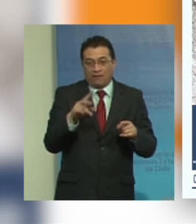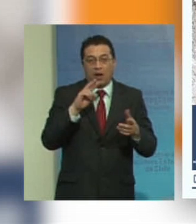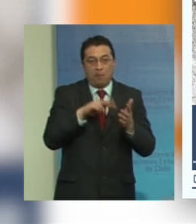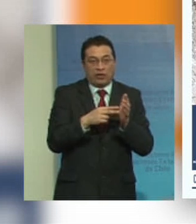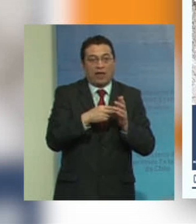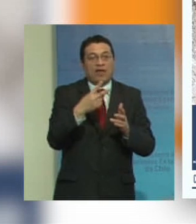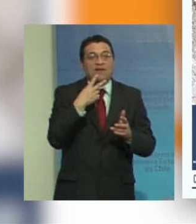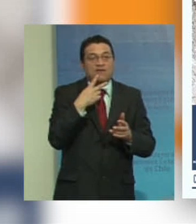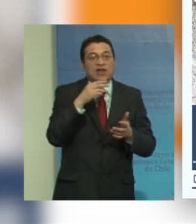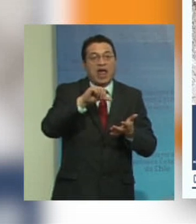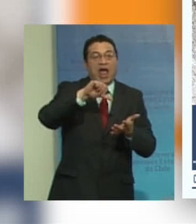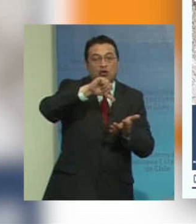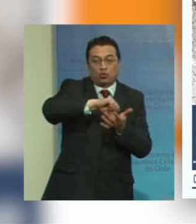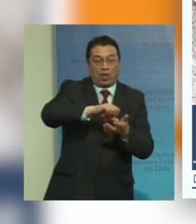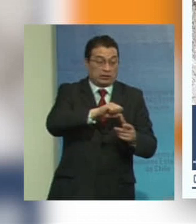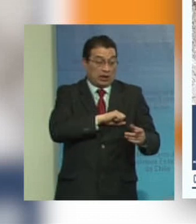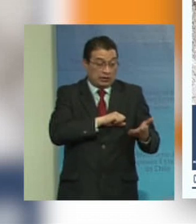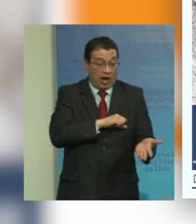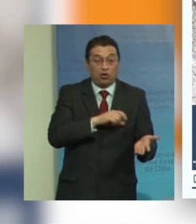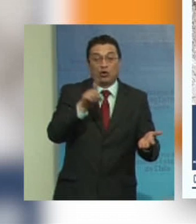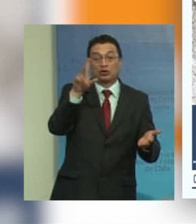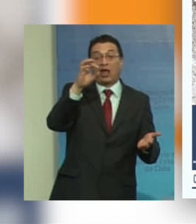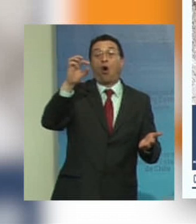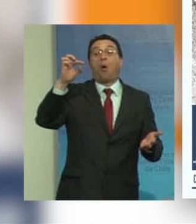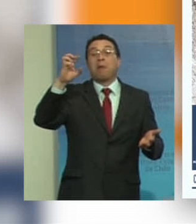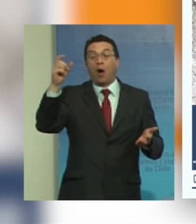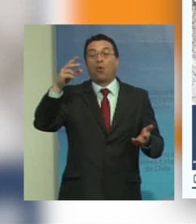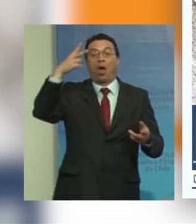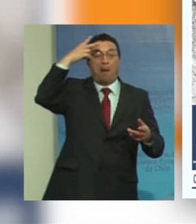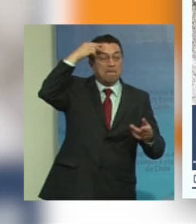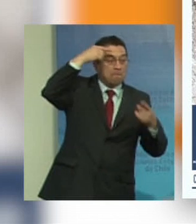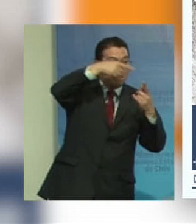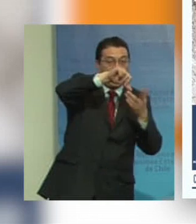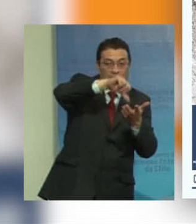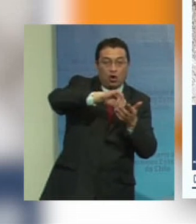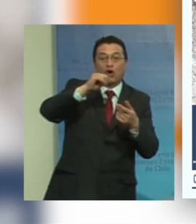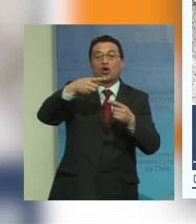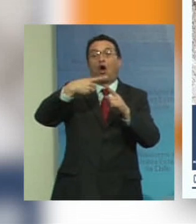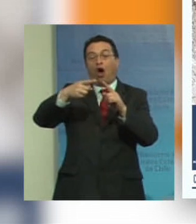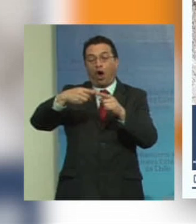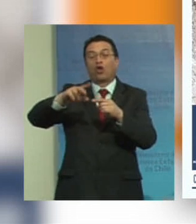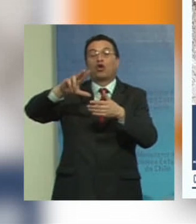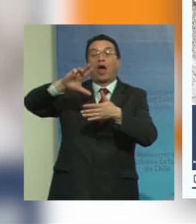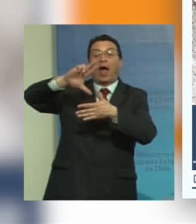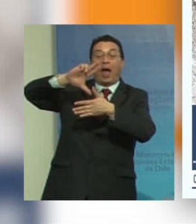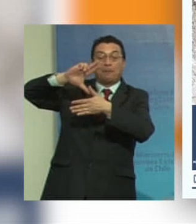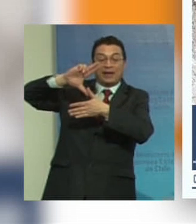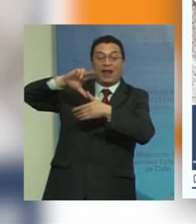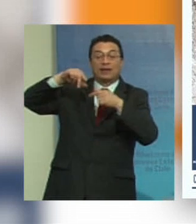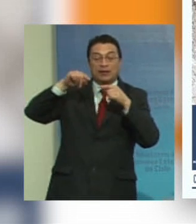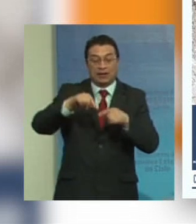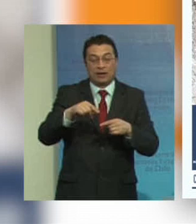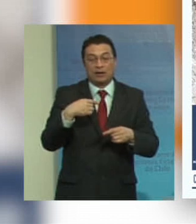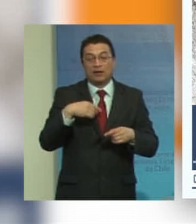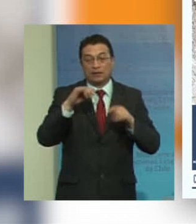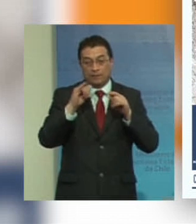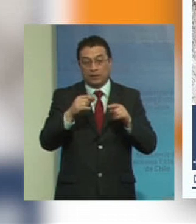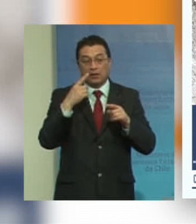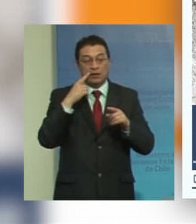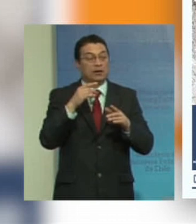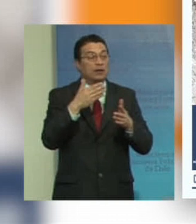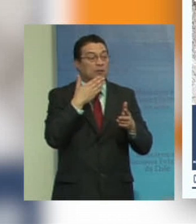ciudades como Santiago Sao Paulo Ciudad de México y tantos en América Latina en que si no